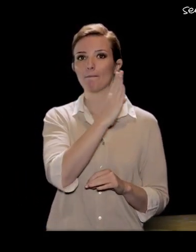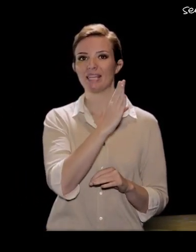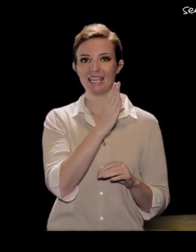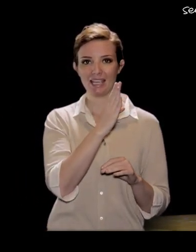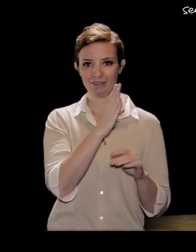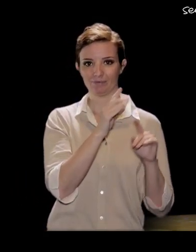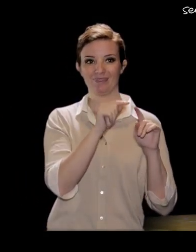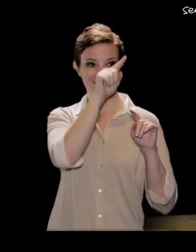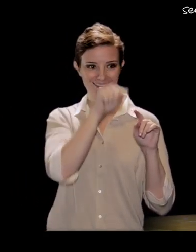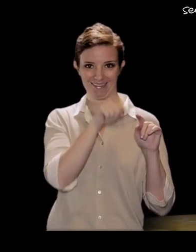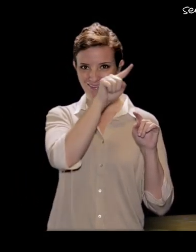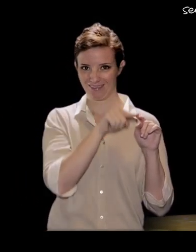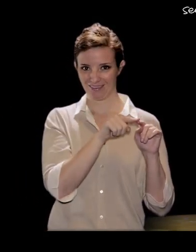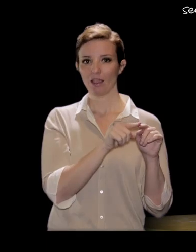A, ipotenusa, per il seno di beta.